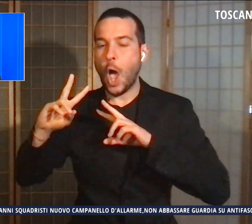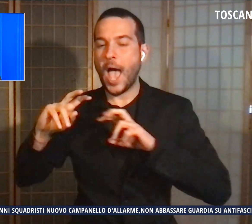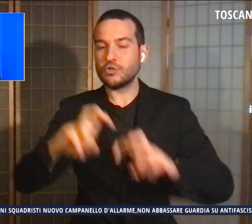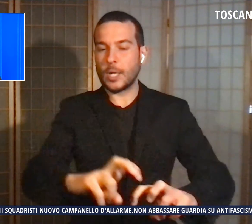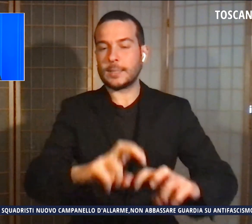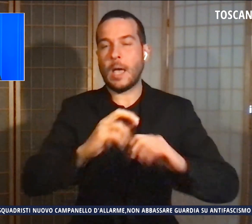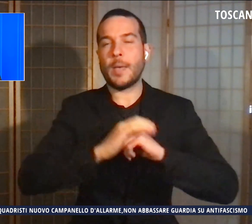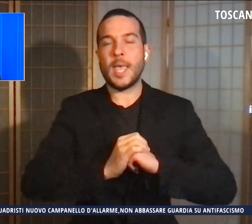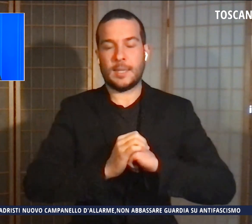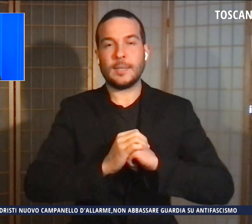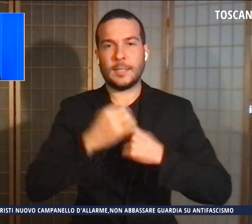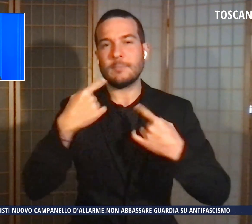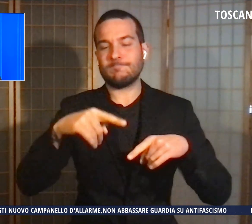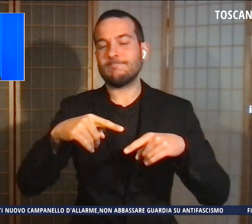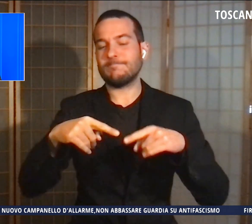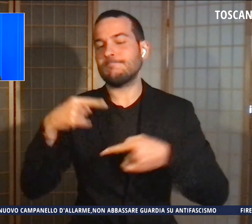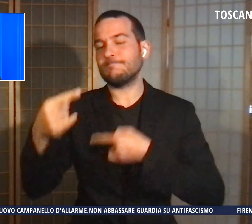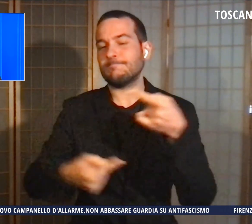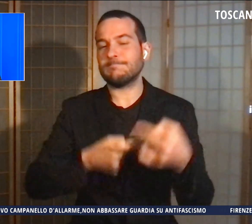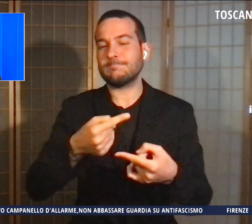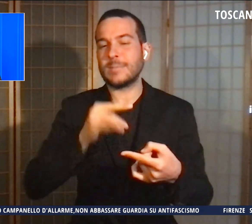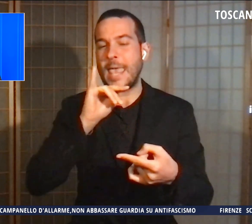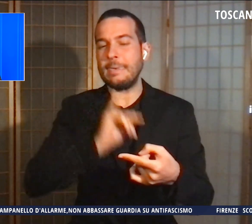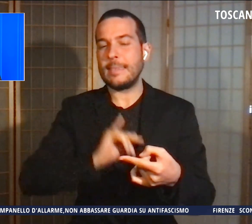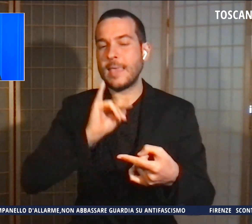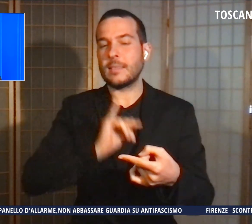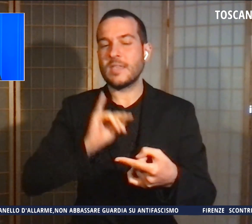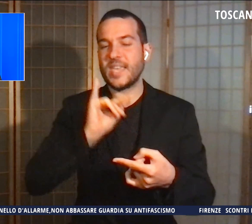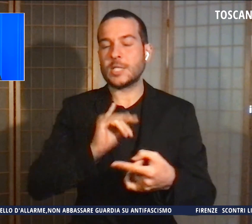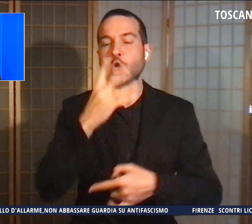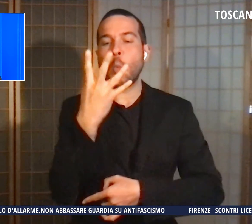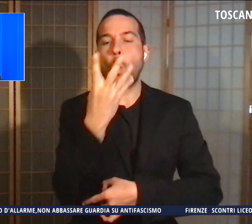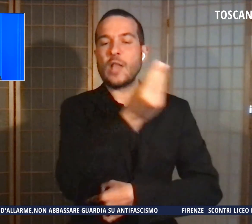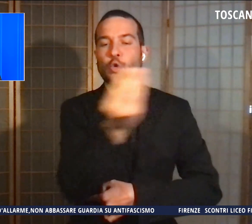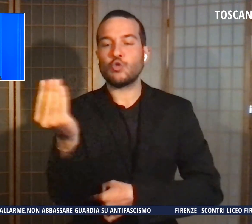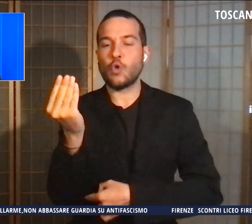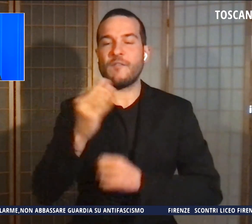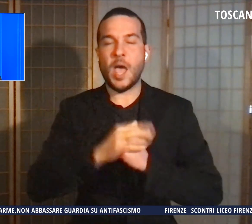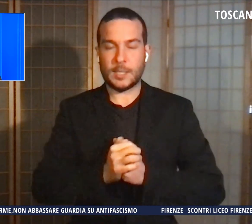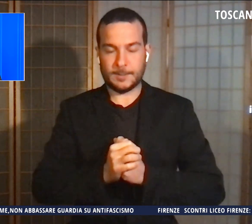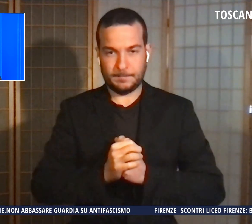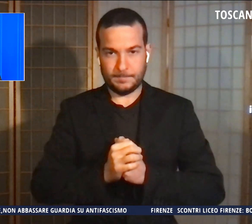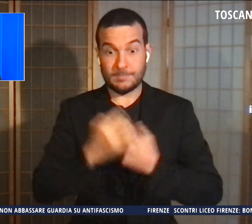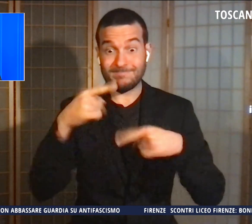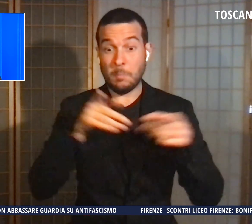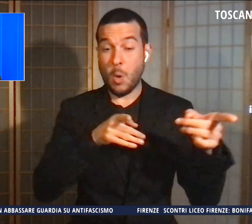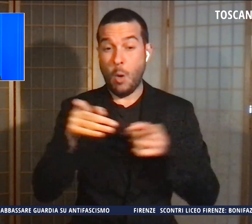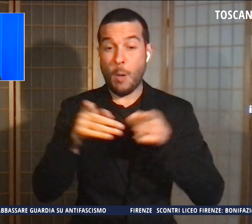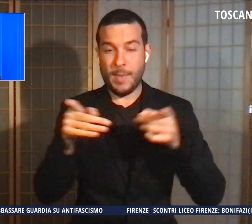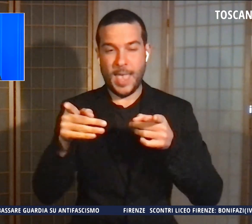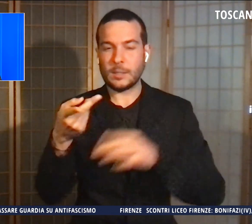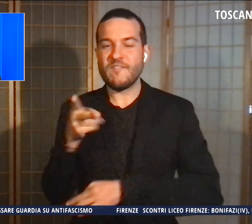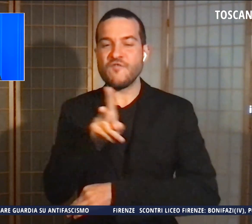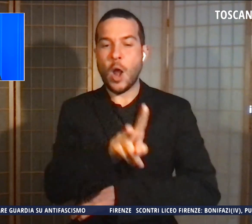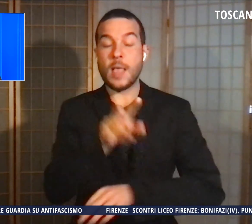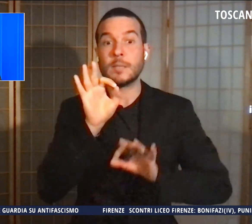Sono in corso di identificazione almeno quattro giovani. Quei momenti di violenza sono stati ripresi in